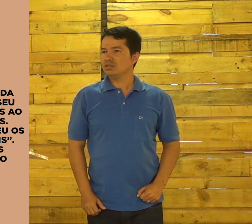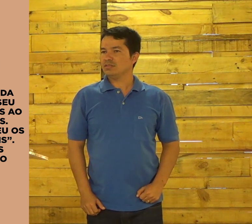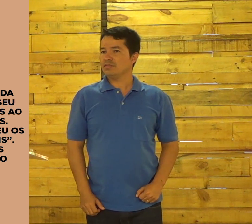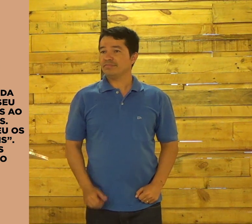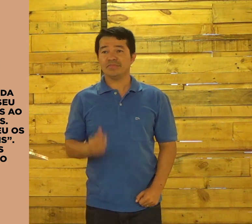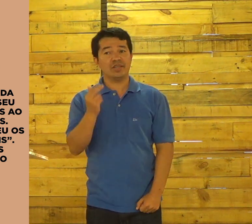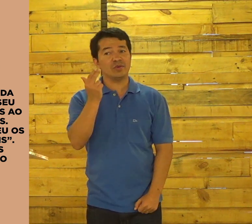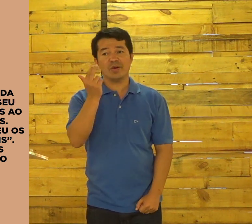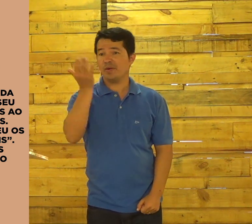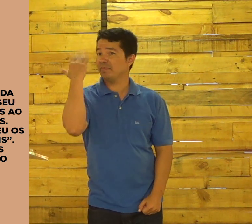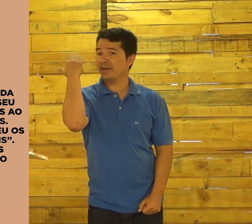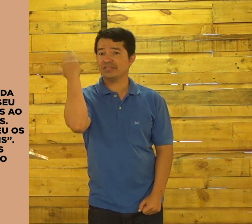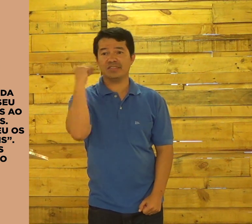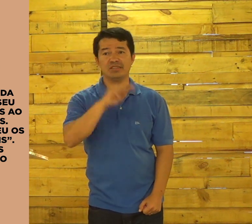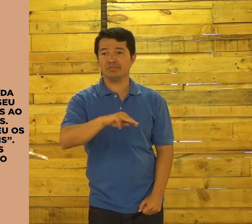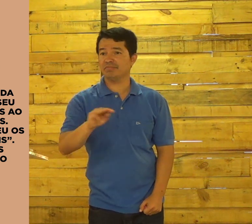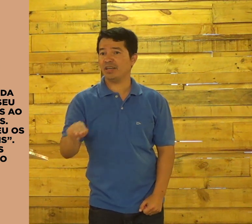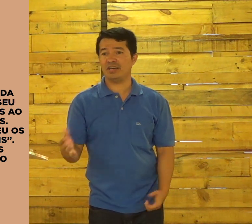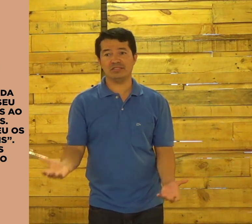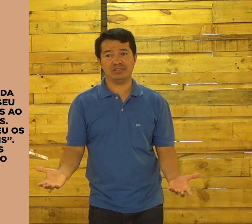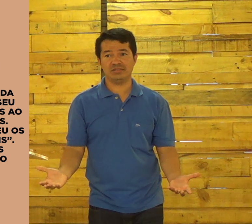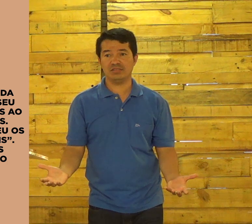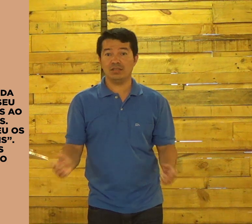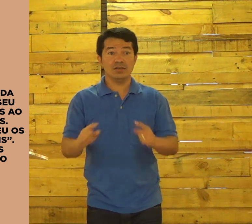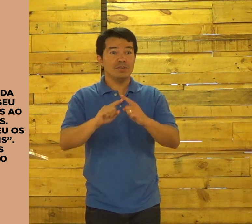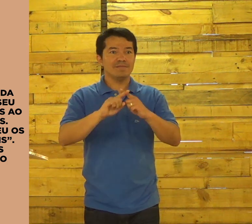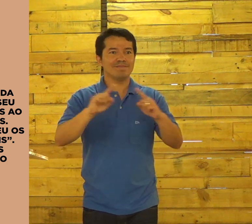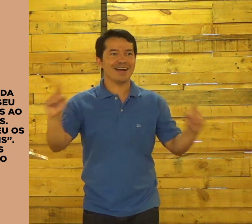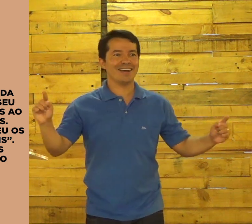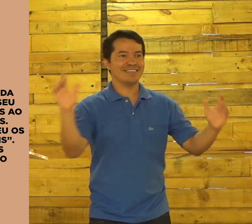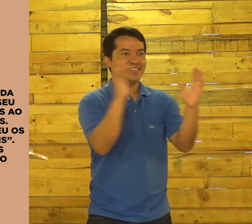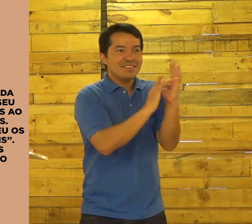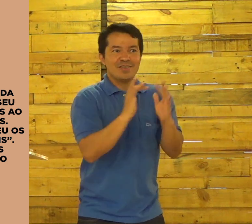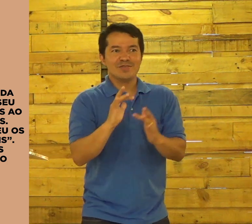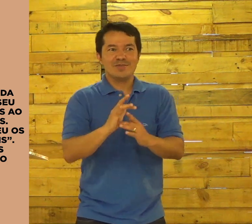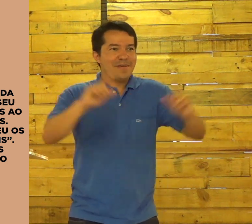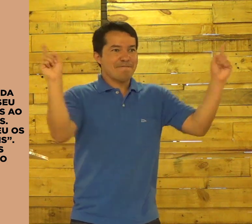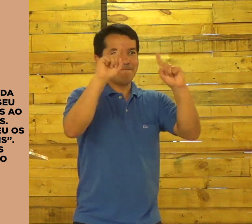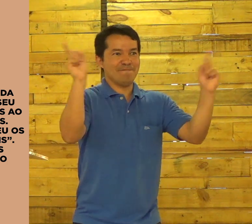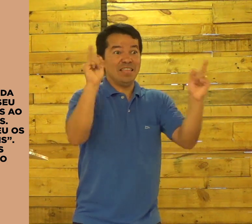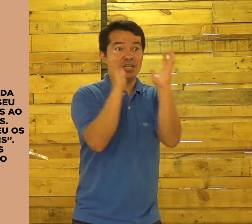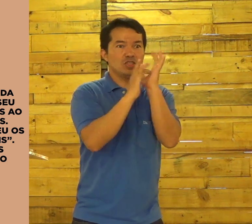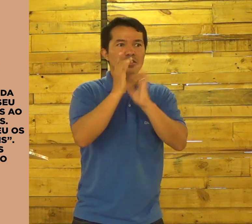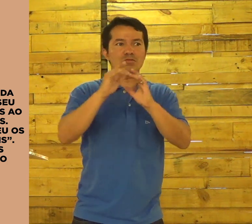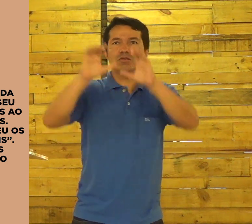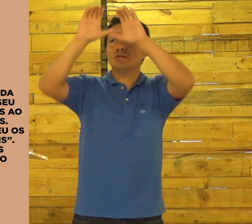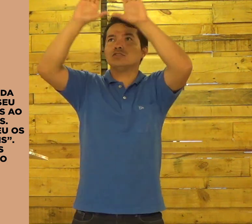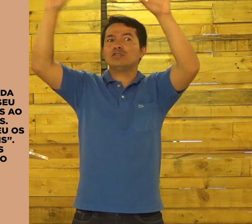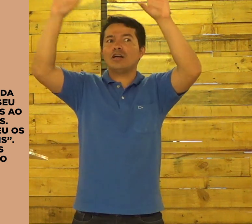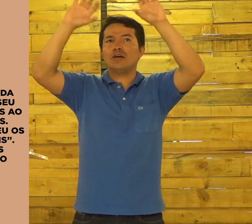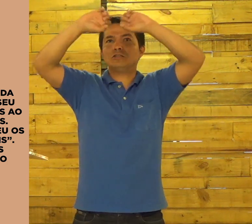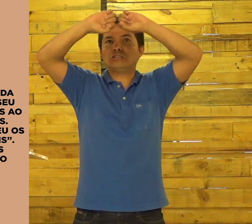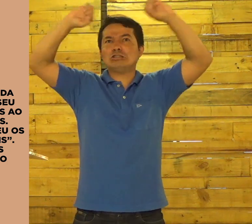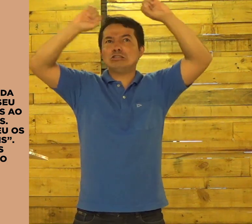É inferior. E qual o passado? Marca, Pedro e André também passaram por isso.